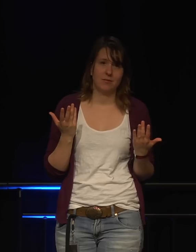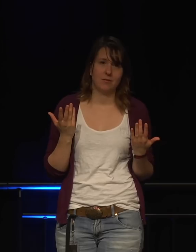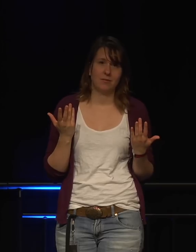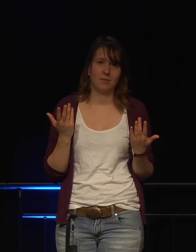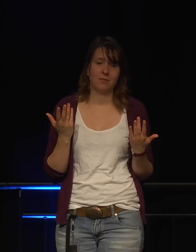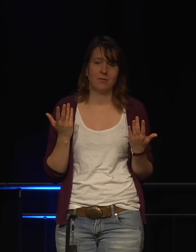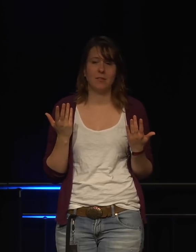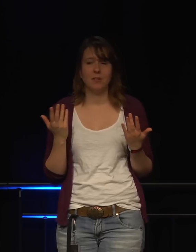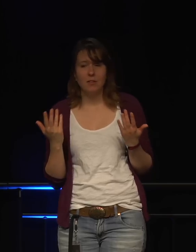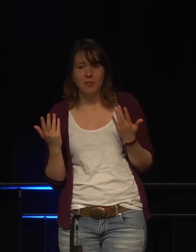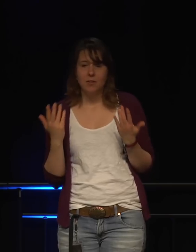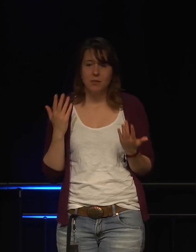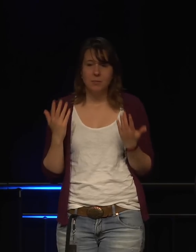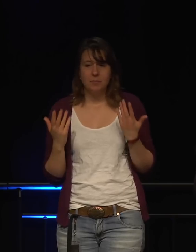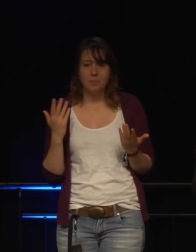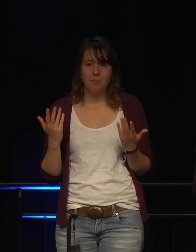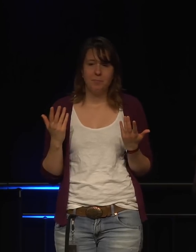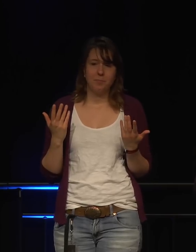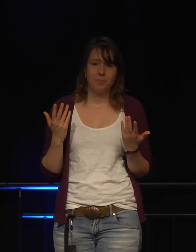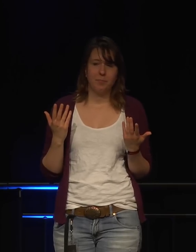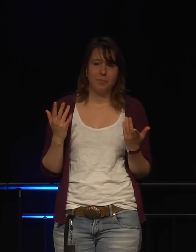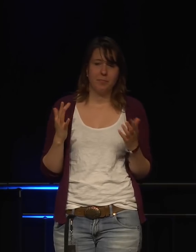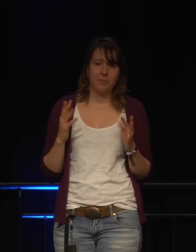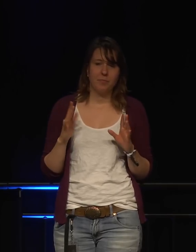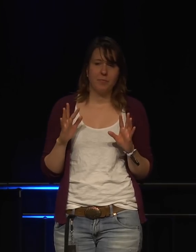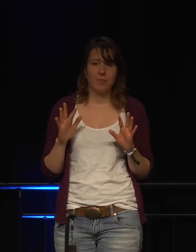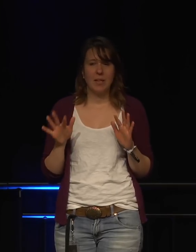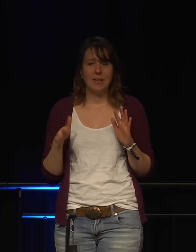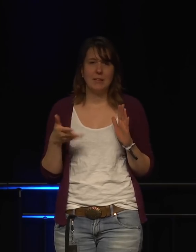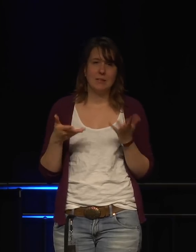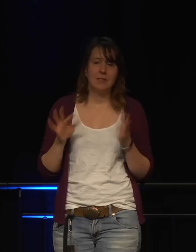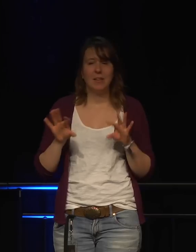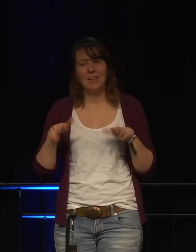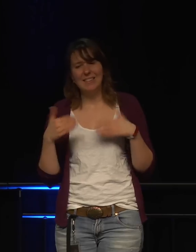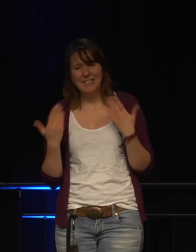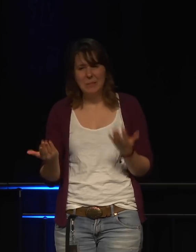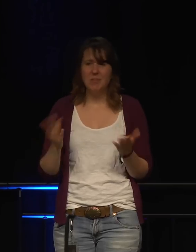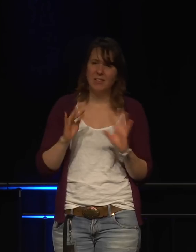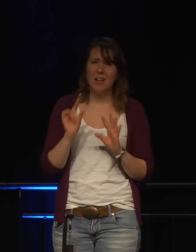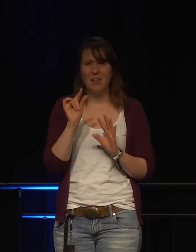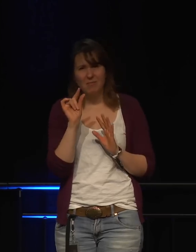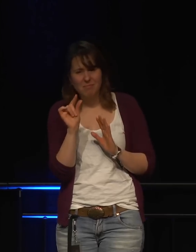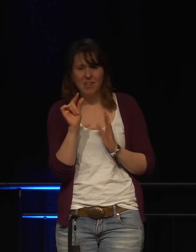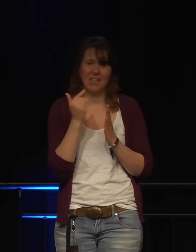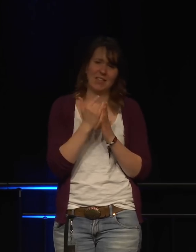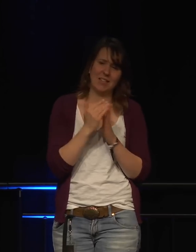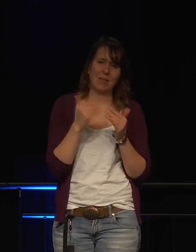Es gibt aber eine Art von Vorschrift, das ist die GDPR,